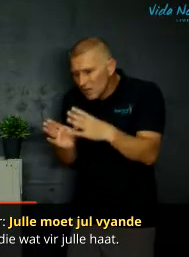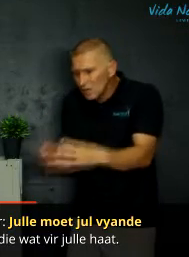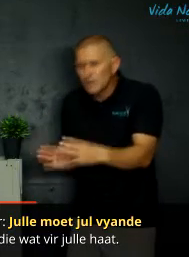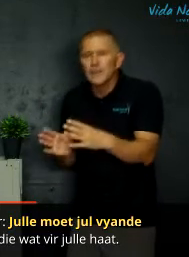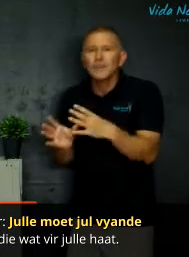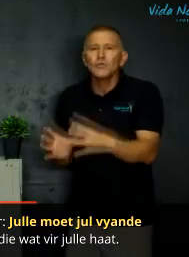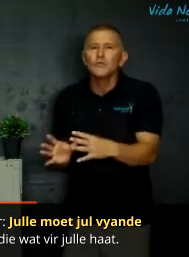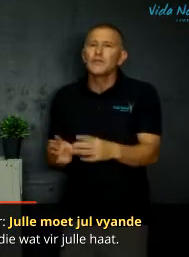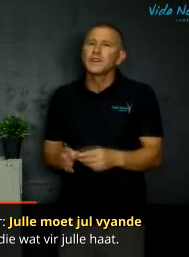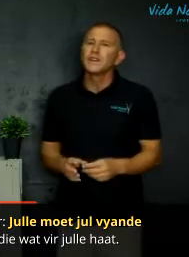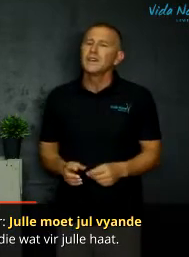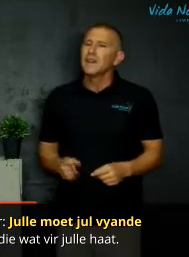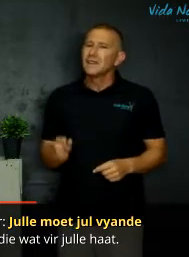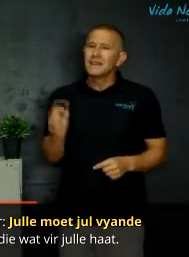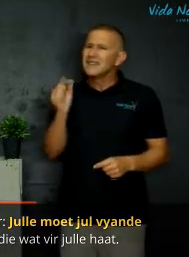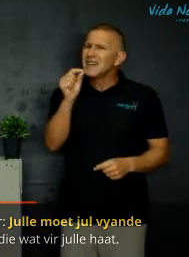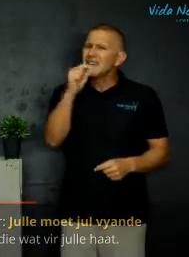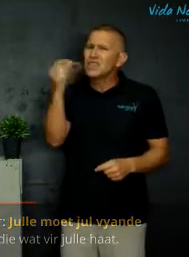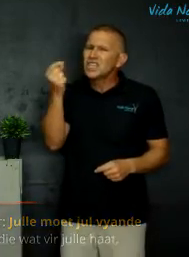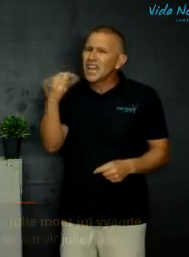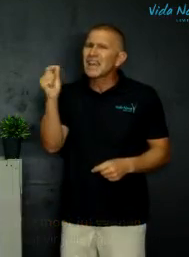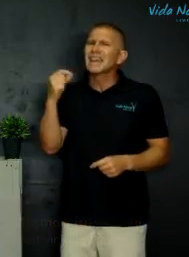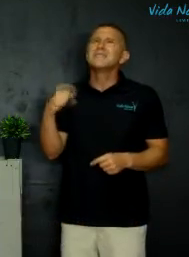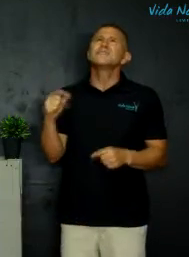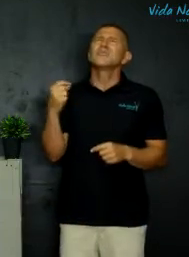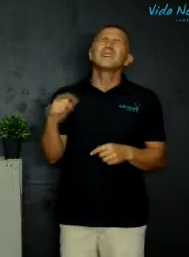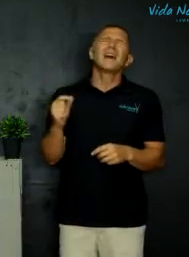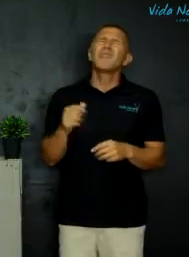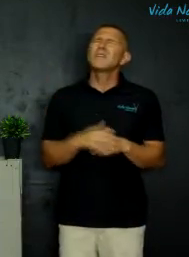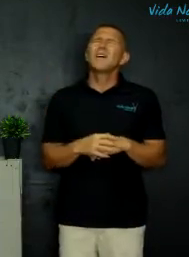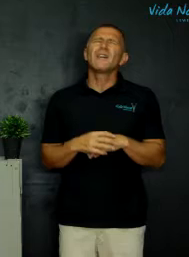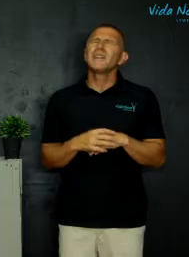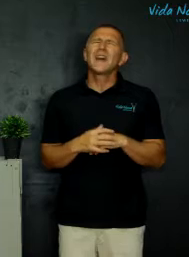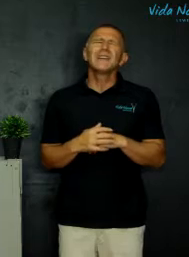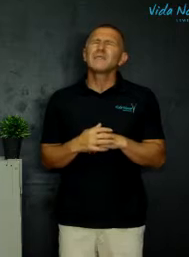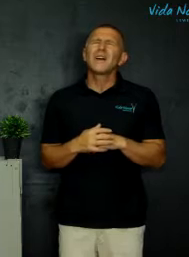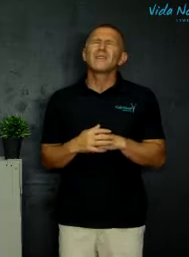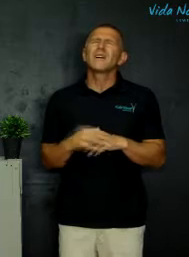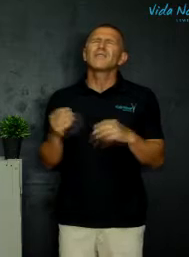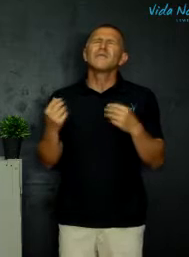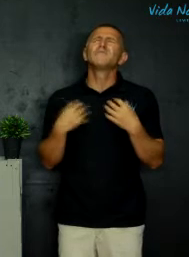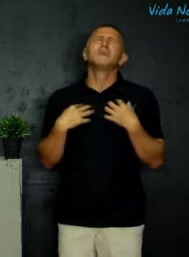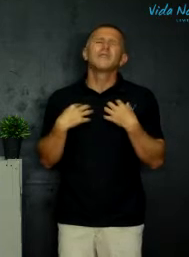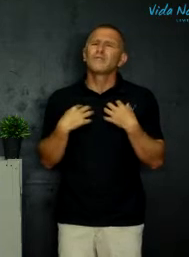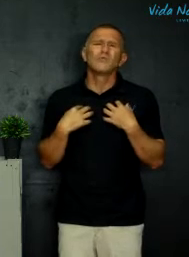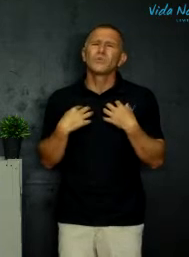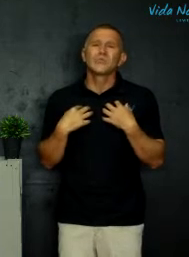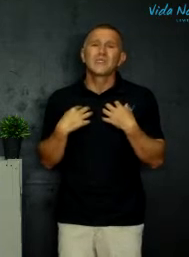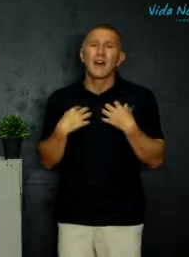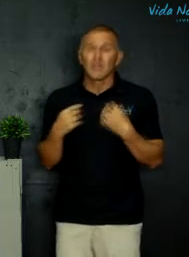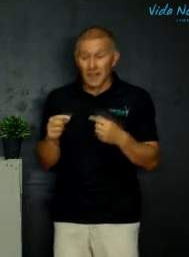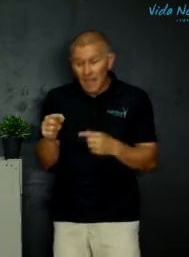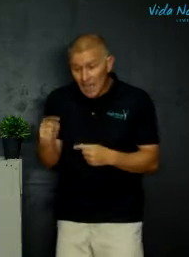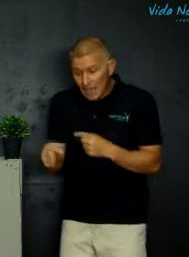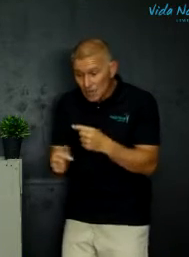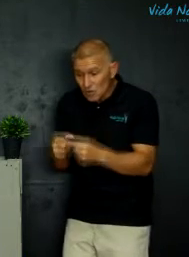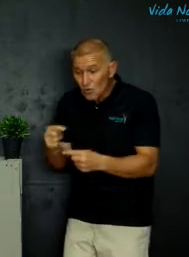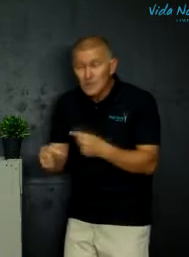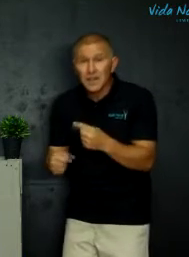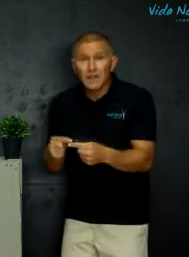en oefen en oefen dis nie een nieuwe checklijs so dat jy nie alke aan die einde van elke dag kan beter voel oor jouself nie dis oefening